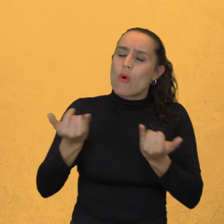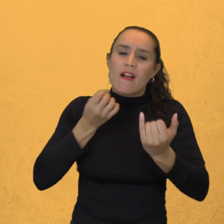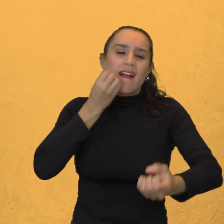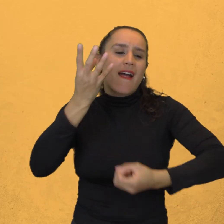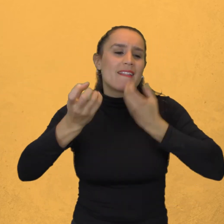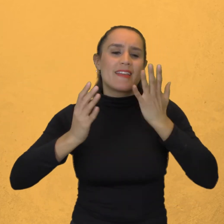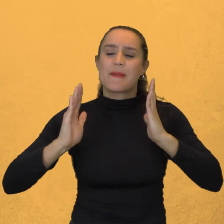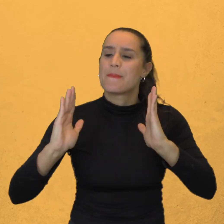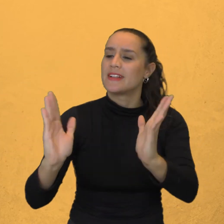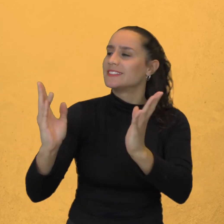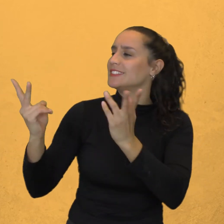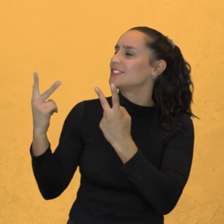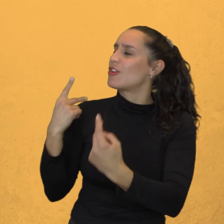Es la Casa Museo Valencia